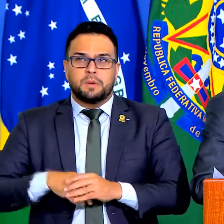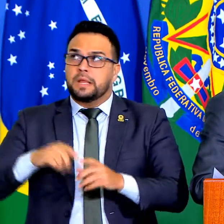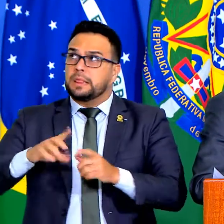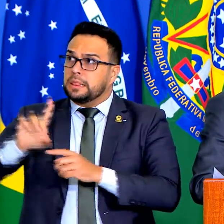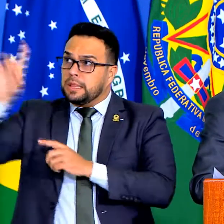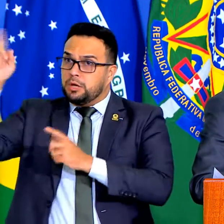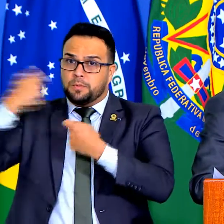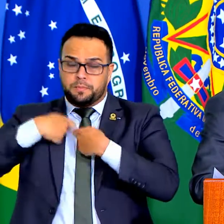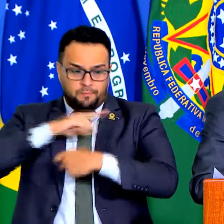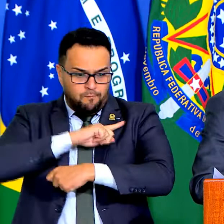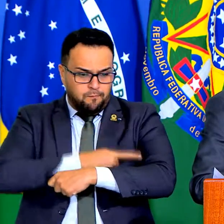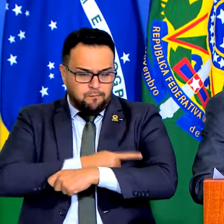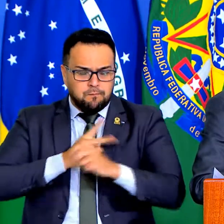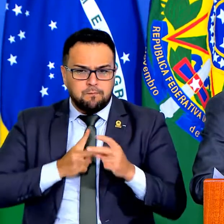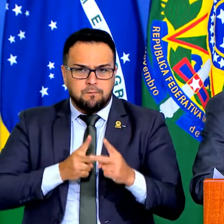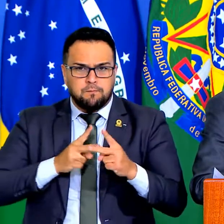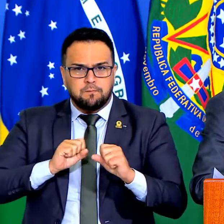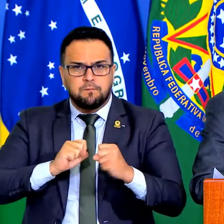aos urubus de sempre.